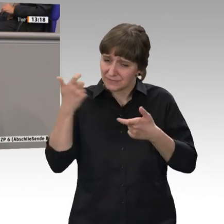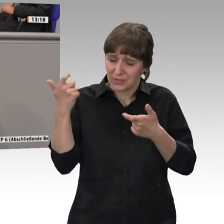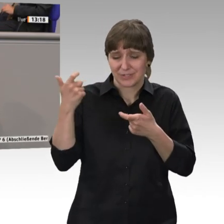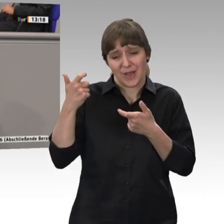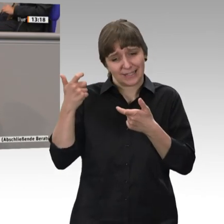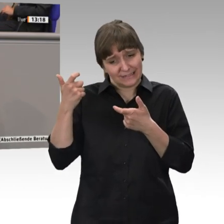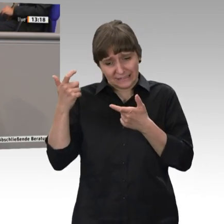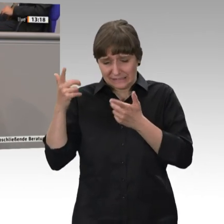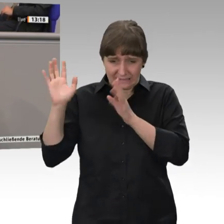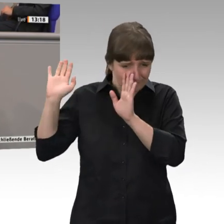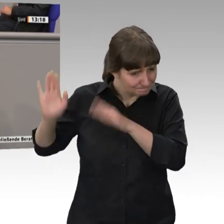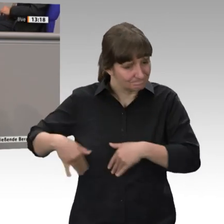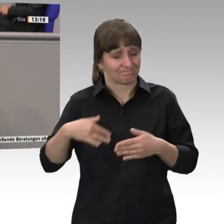Belastungsschraube nicht weiter anziehen, meine Damen und Herren.